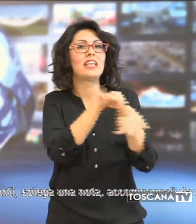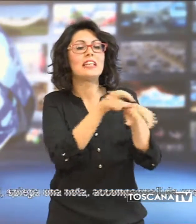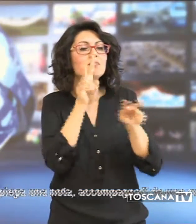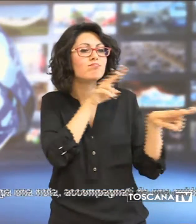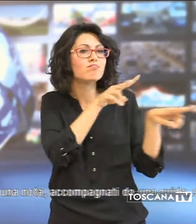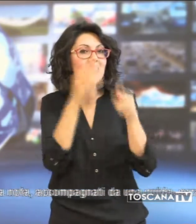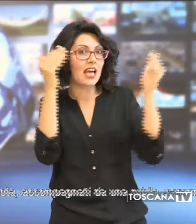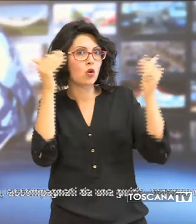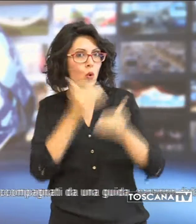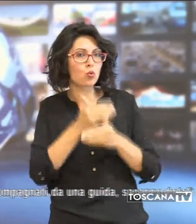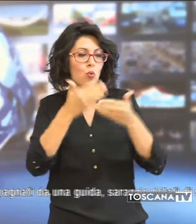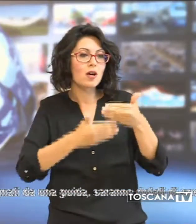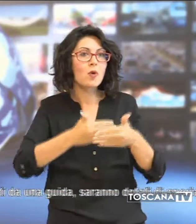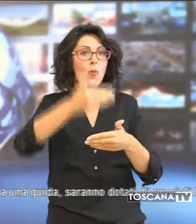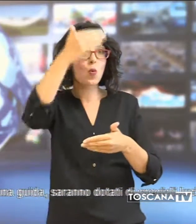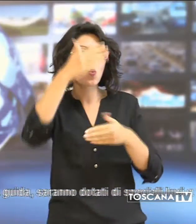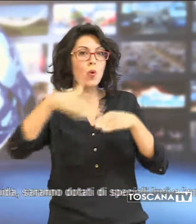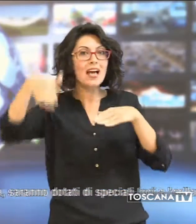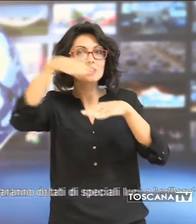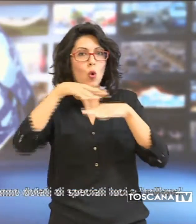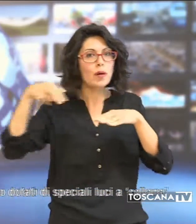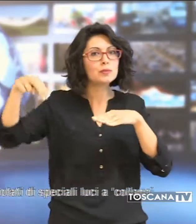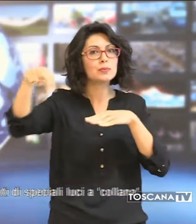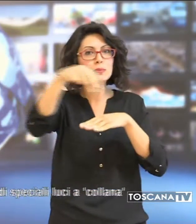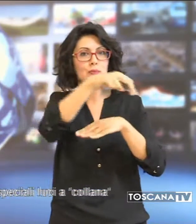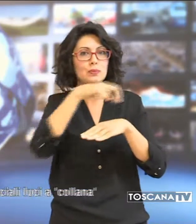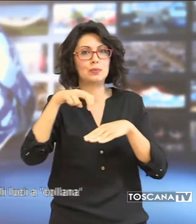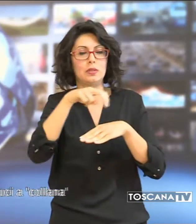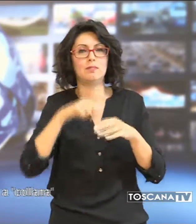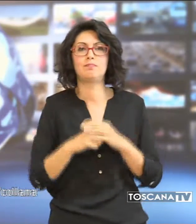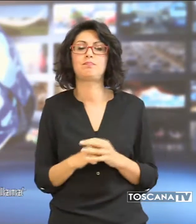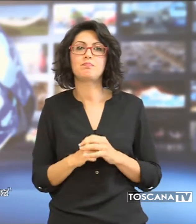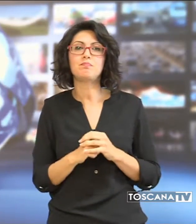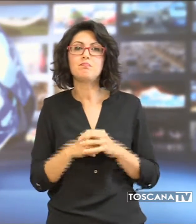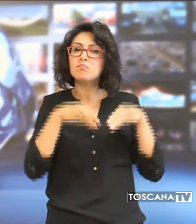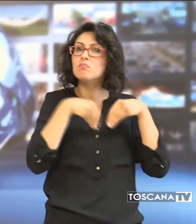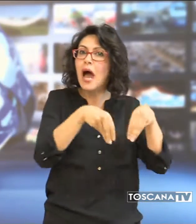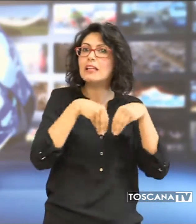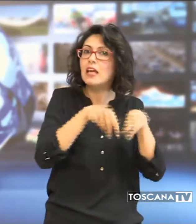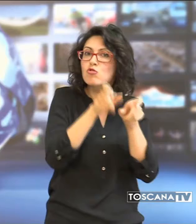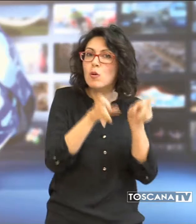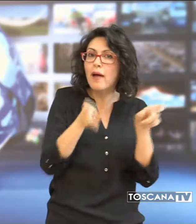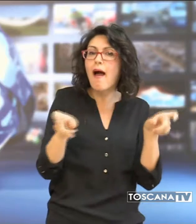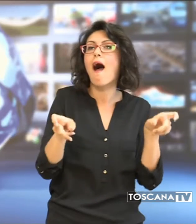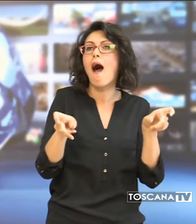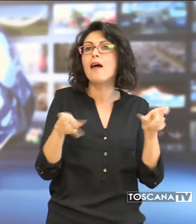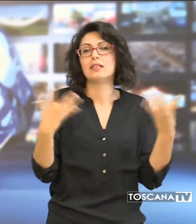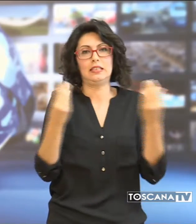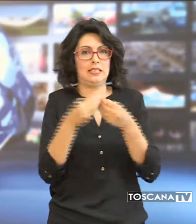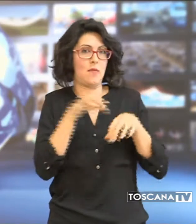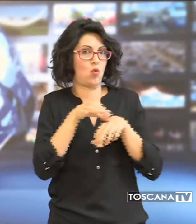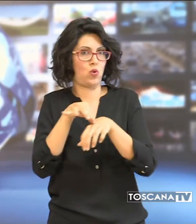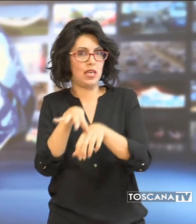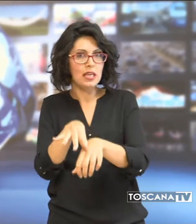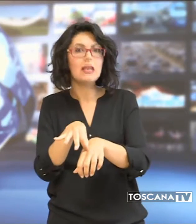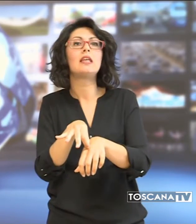camminamento in quota delle mura di Pisa. I partecipanti spiegano una nota accompagnati da una guida